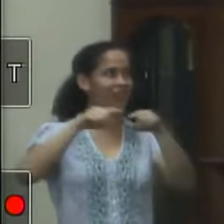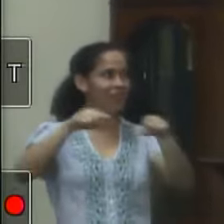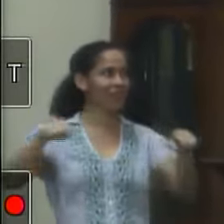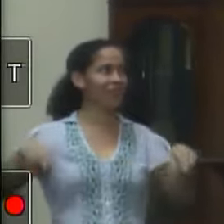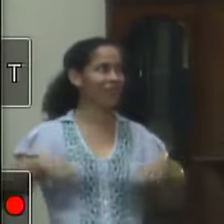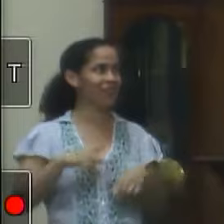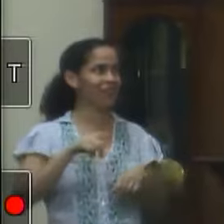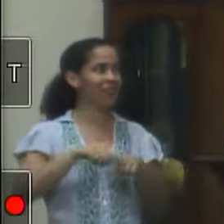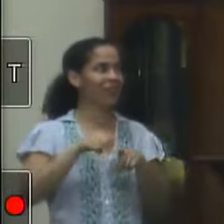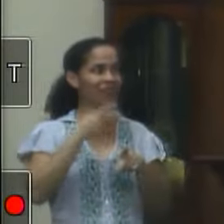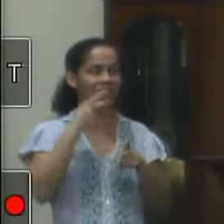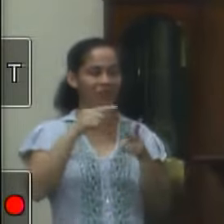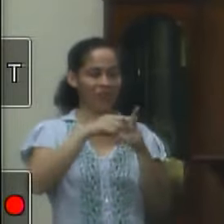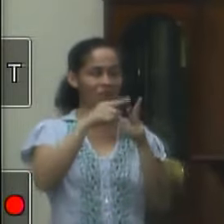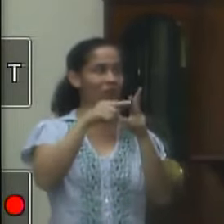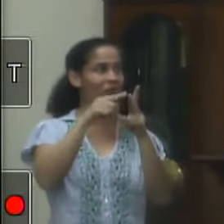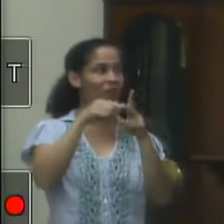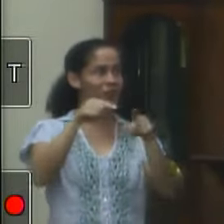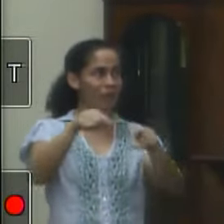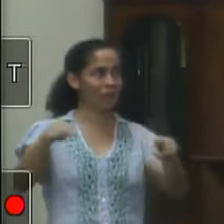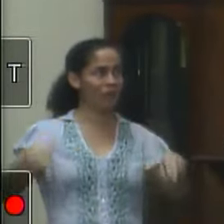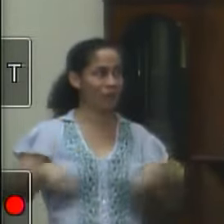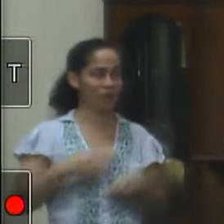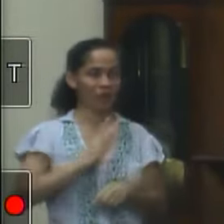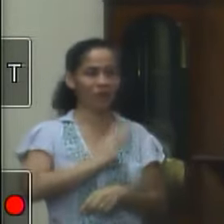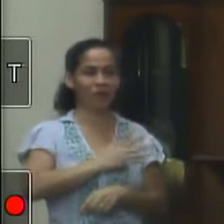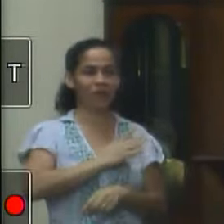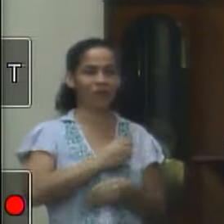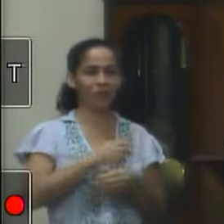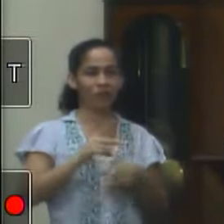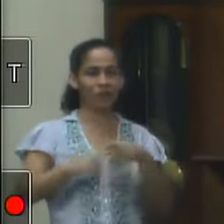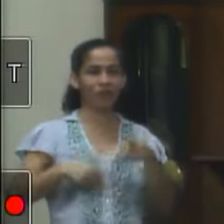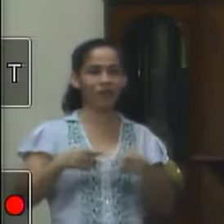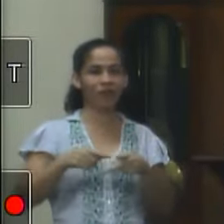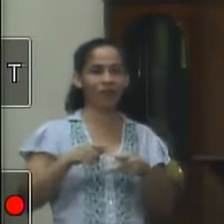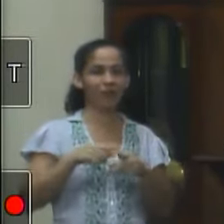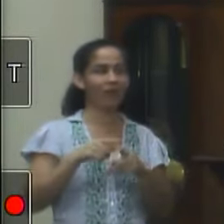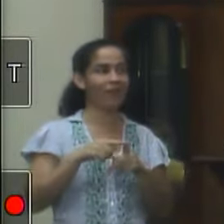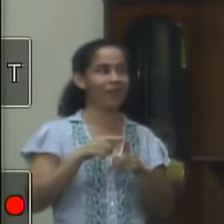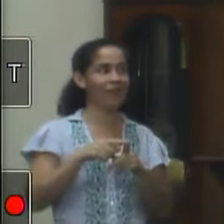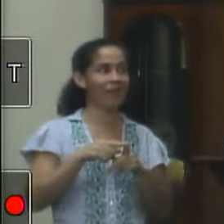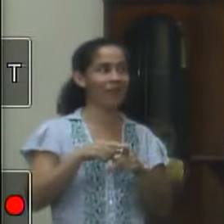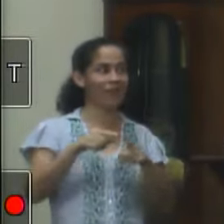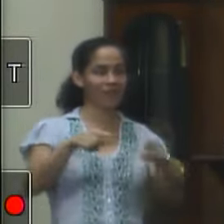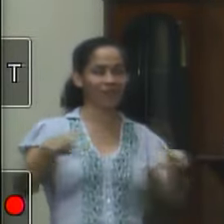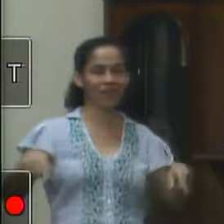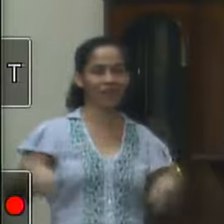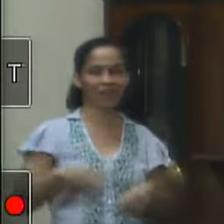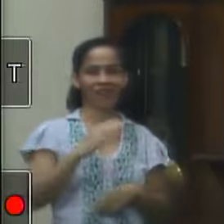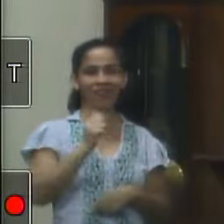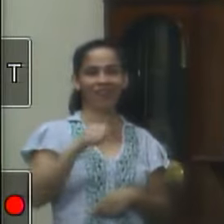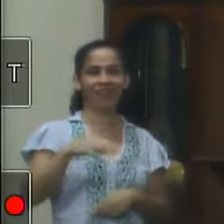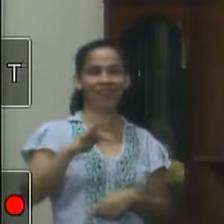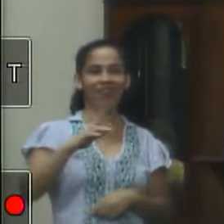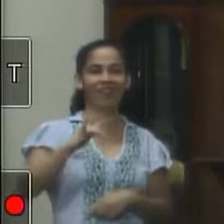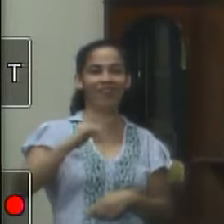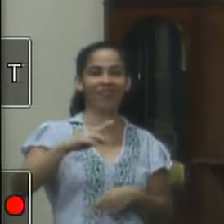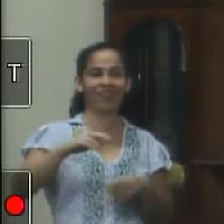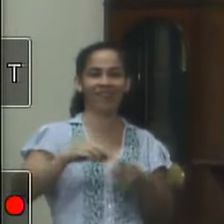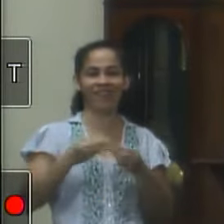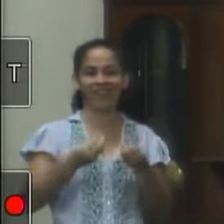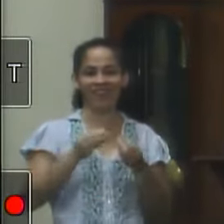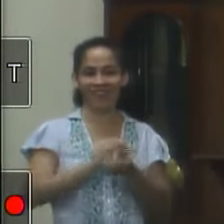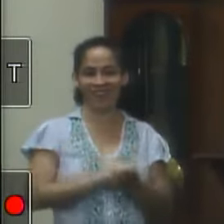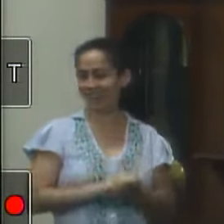e eu vou citar duas quadras que fica no ímpedo do coração da população primeiro a quadra do canteiro eu acho